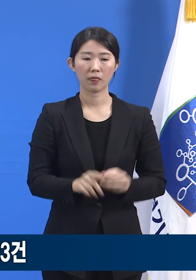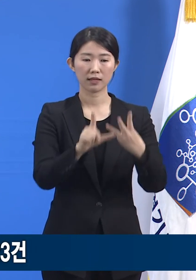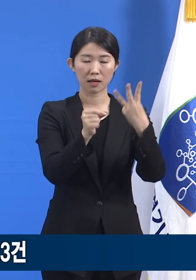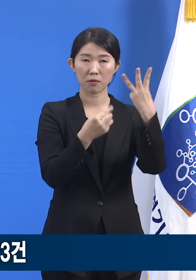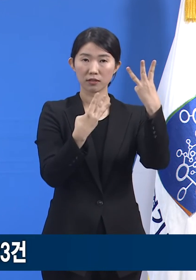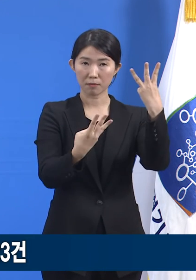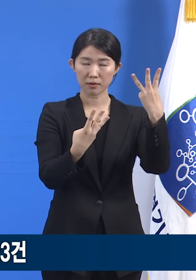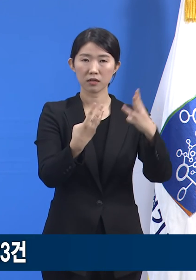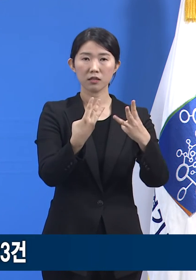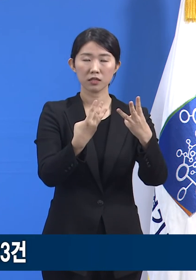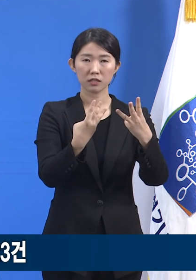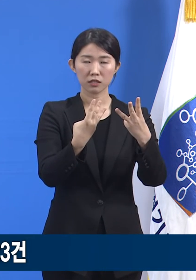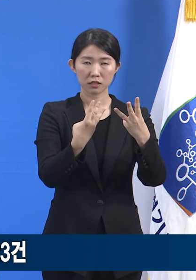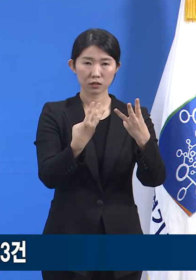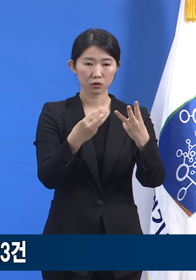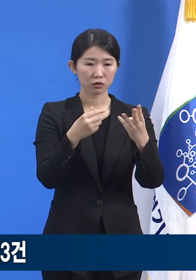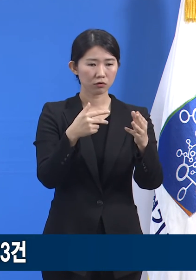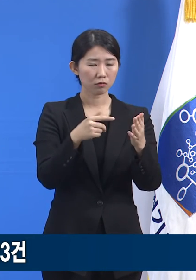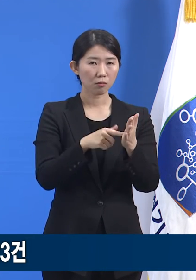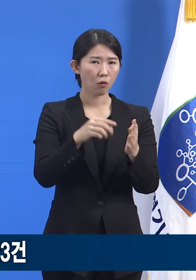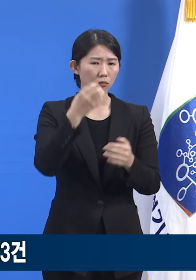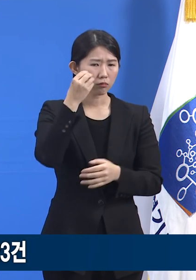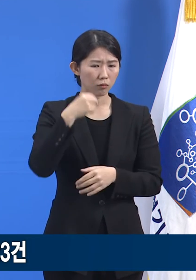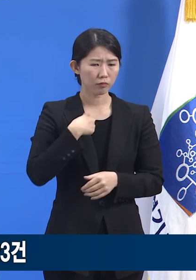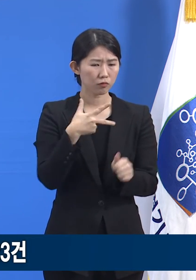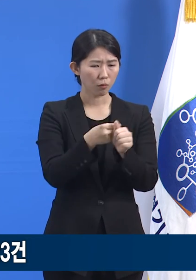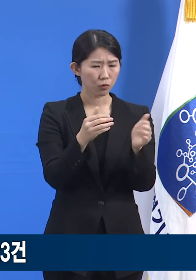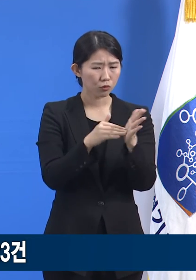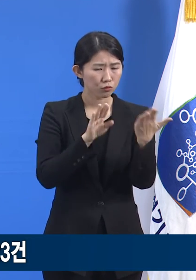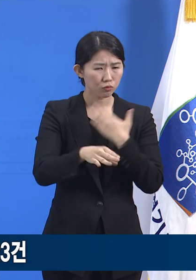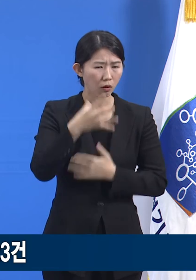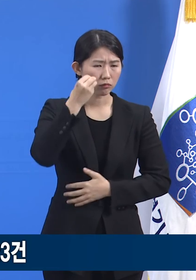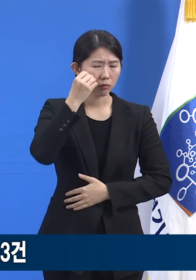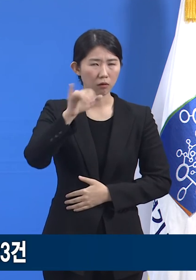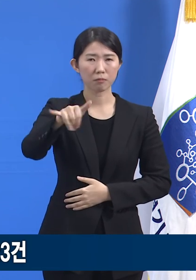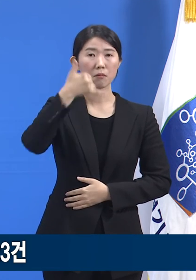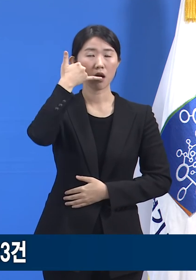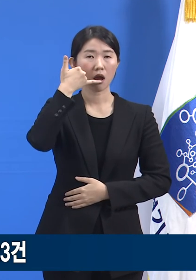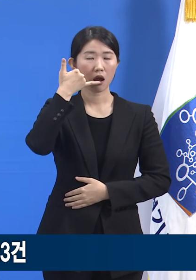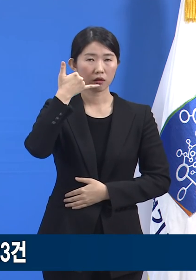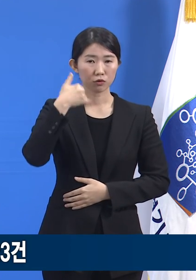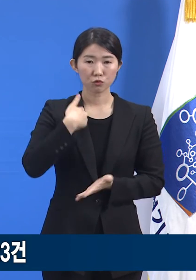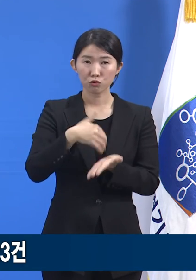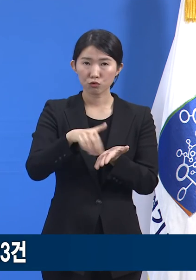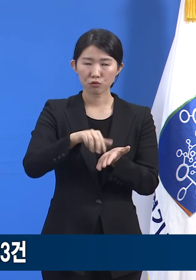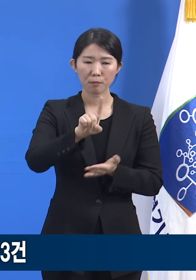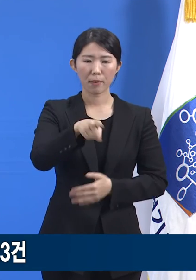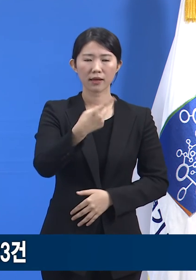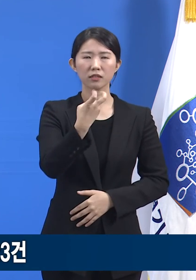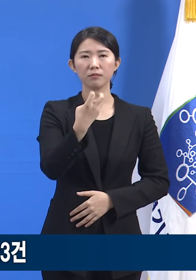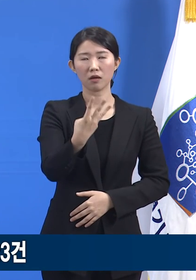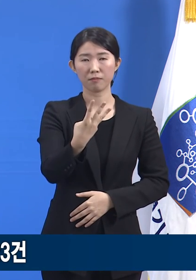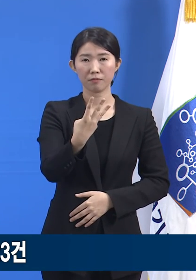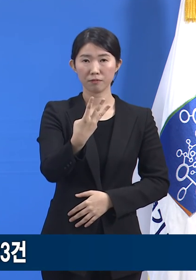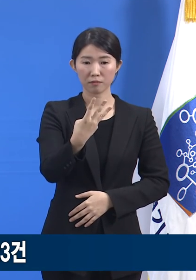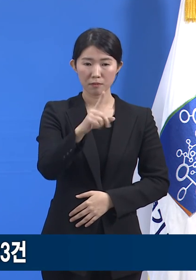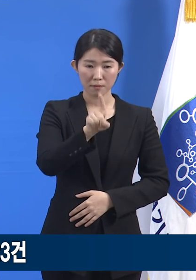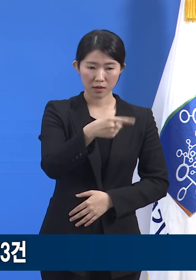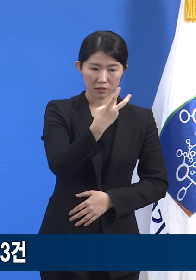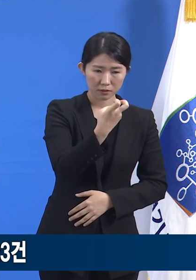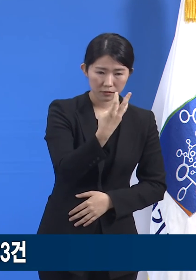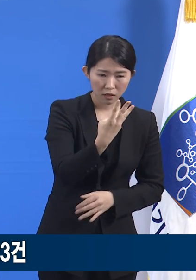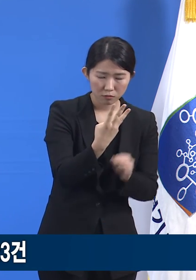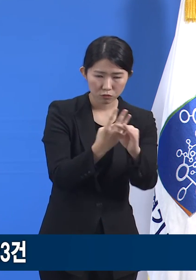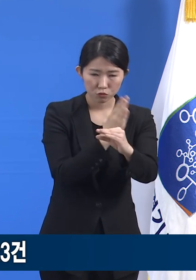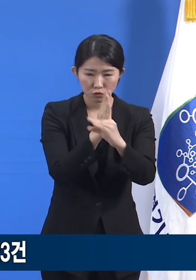이상반응에 대한 신고는 도내 총 123건이 있었고 그 중 두 건은 어제 방대본에서 브리핑한